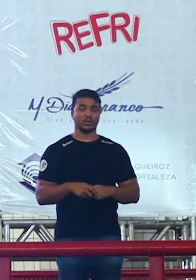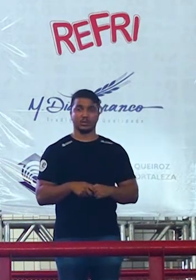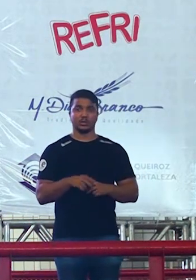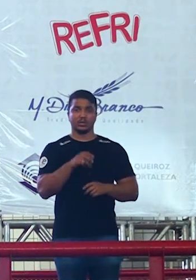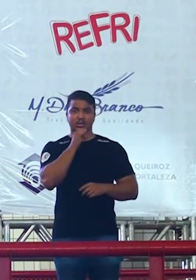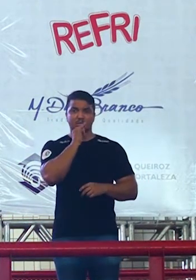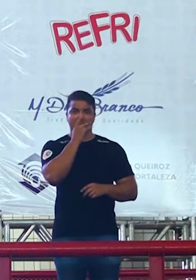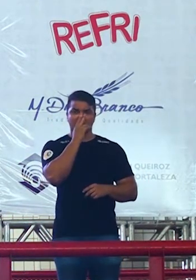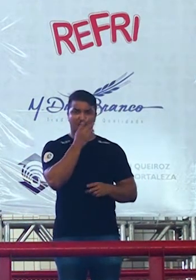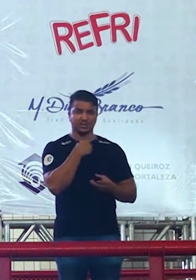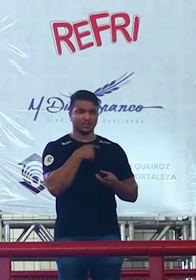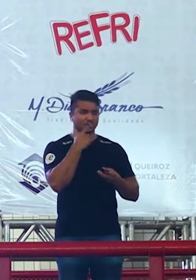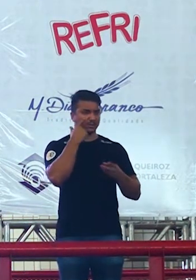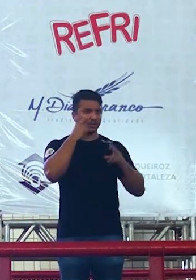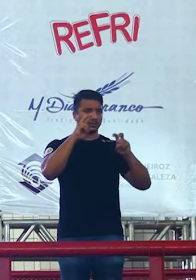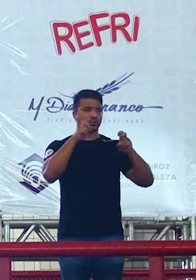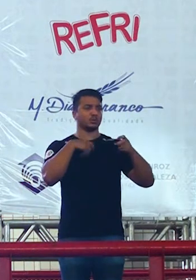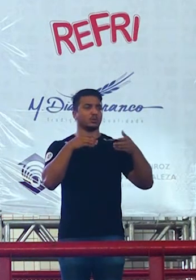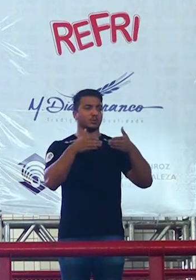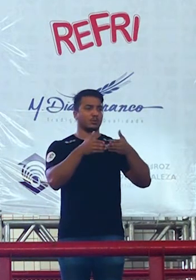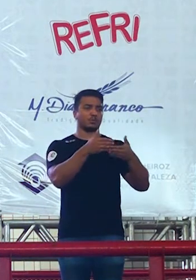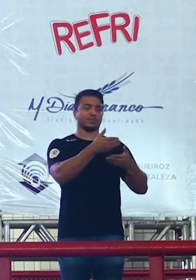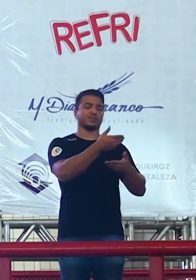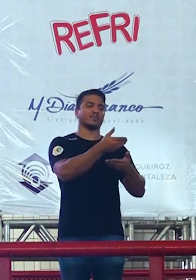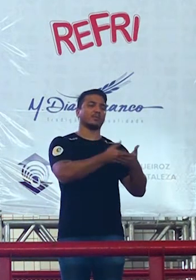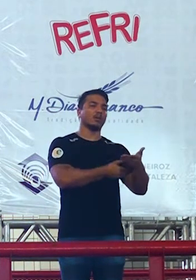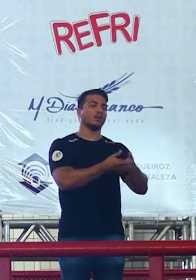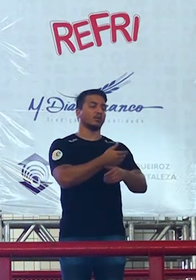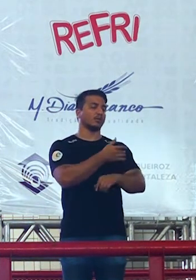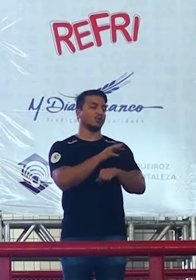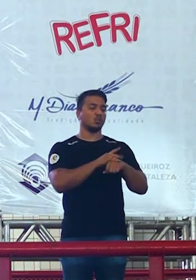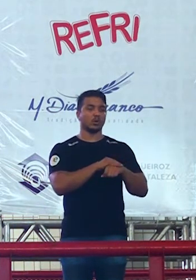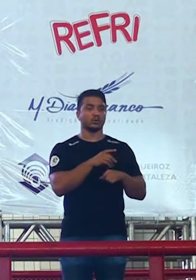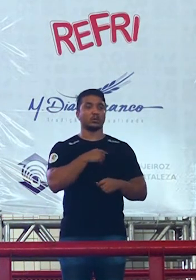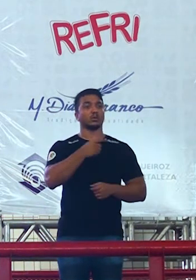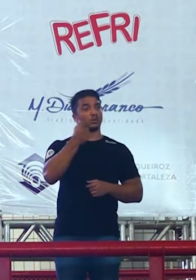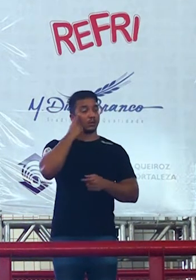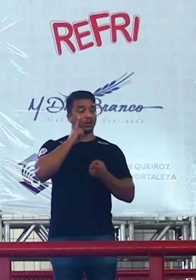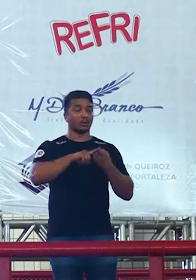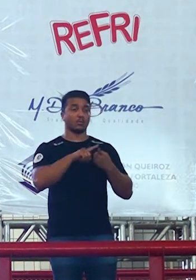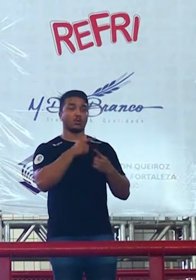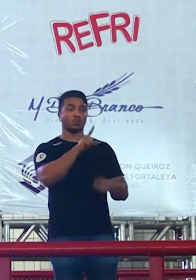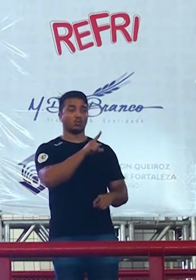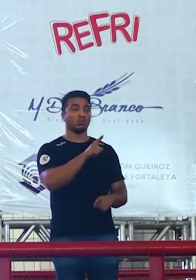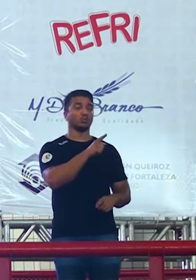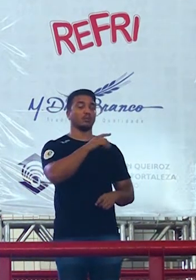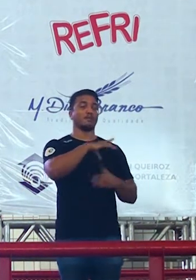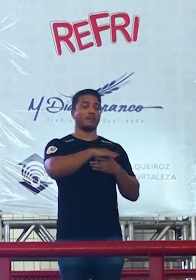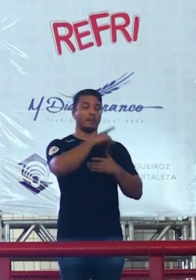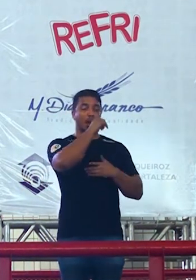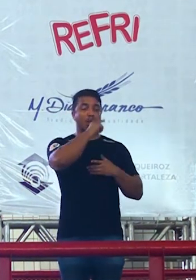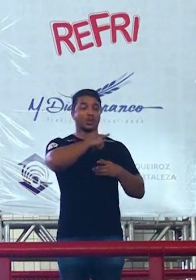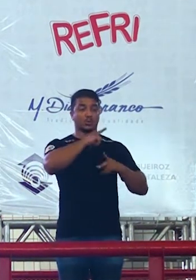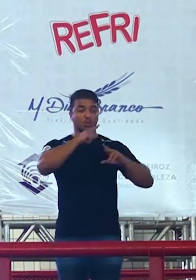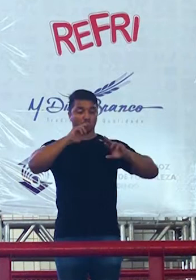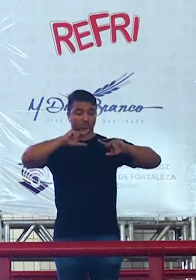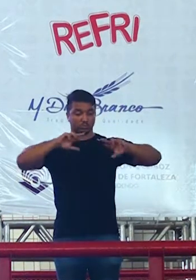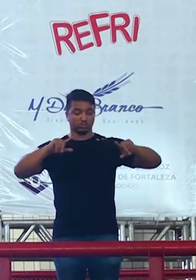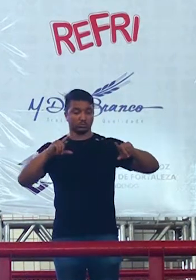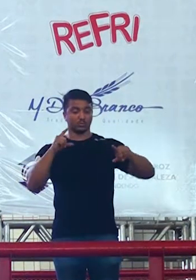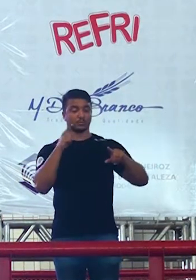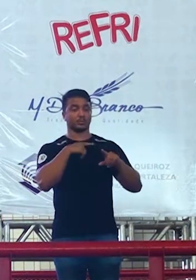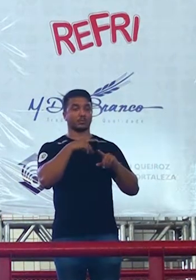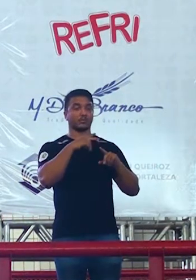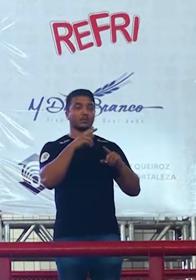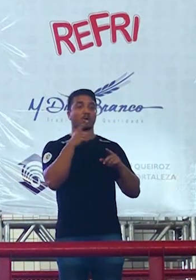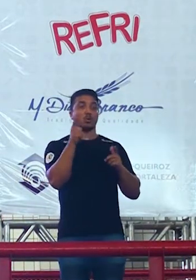provas que eu exemplifiquei pediram para tratar de doenças por que não de febre amarela? e você sabe que no material de hoje nós